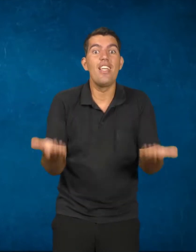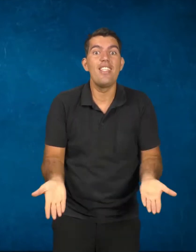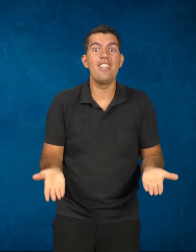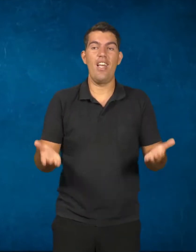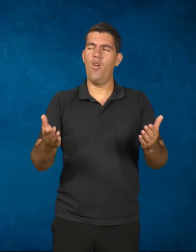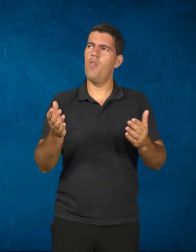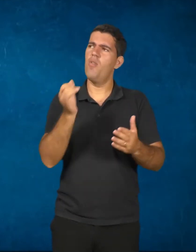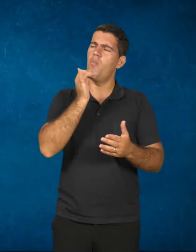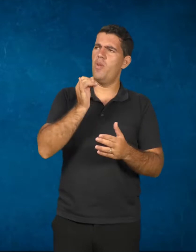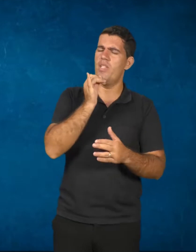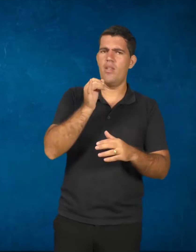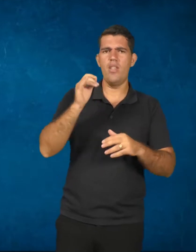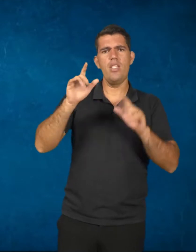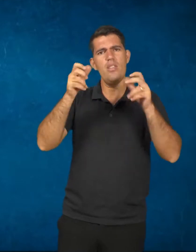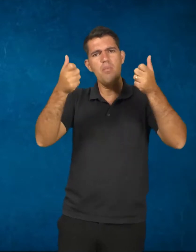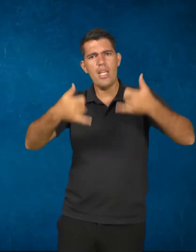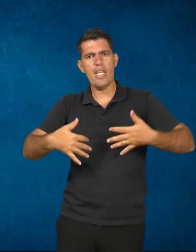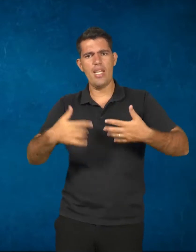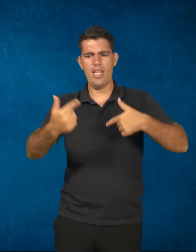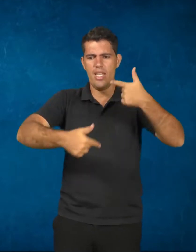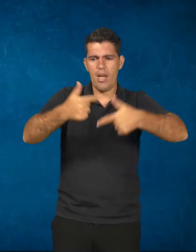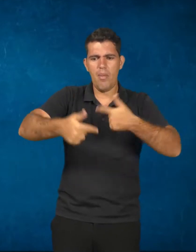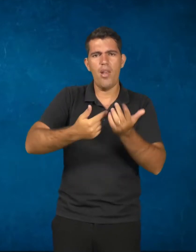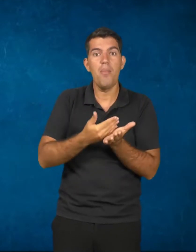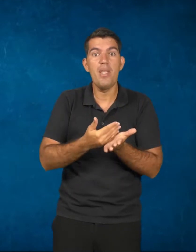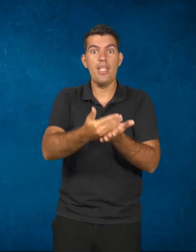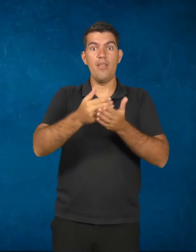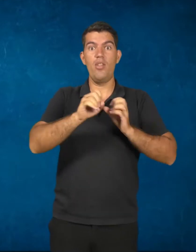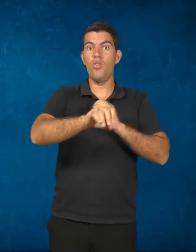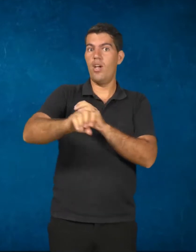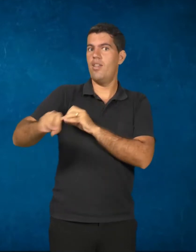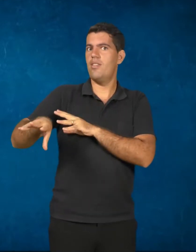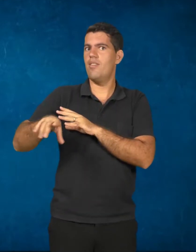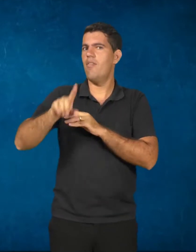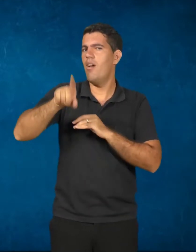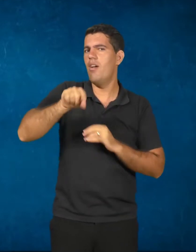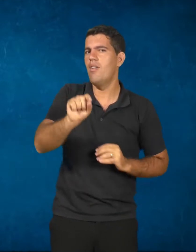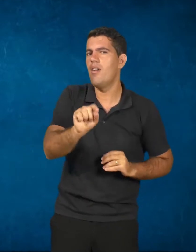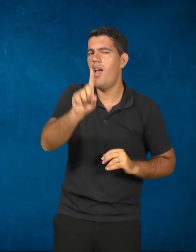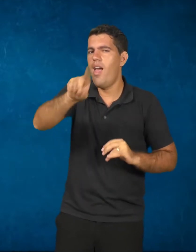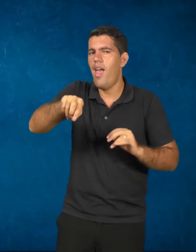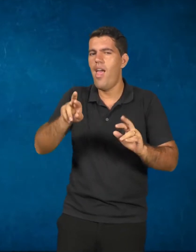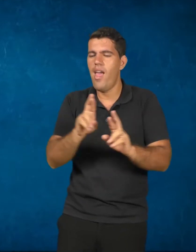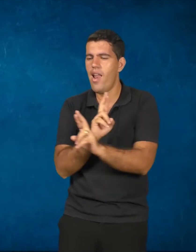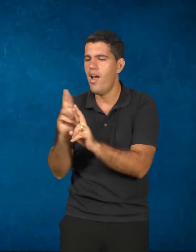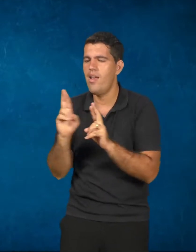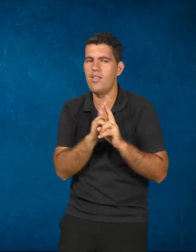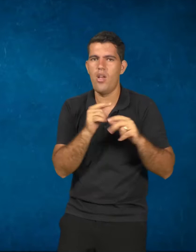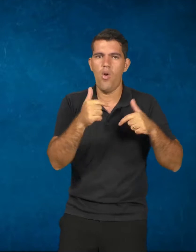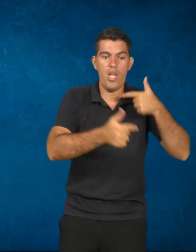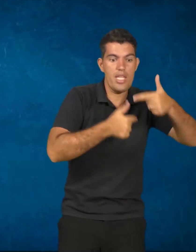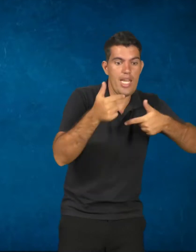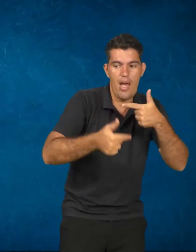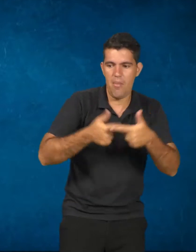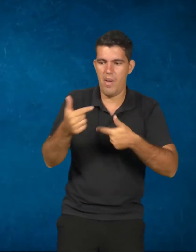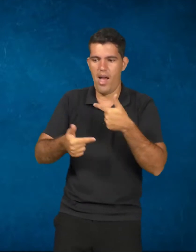a gente fala em trabalho como princípio educativo, a gente percebe que nas relações do trabalho, onde o trabalho se